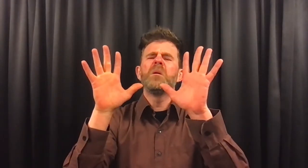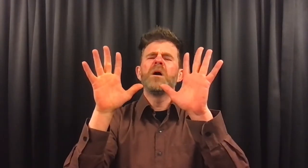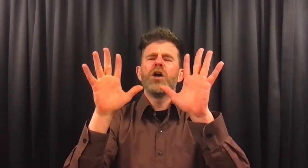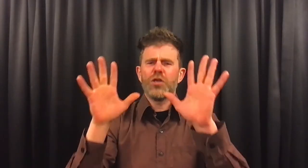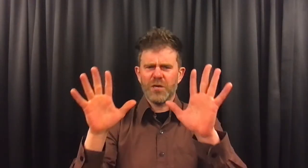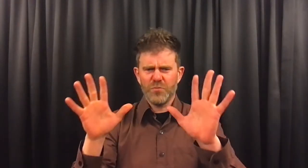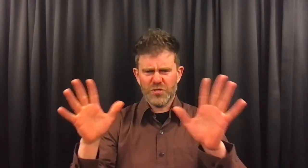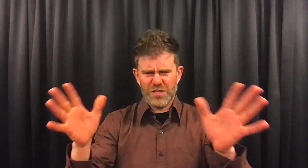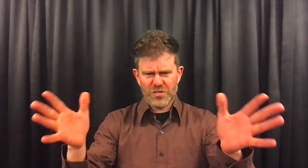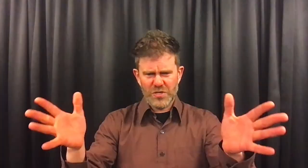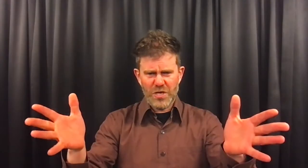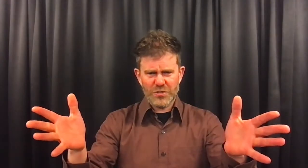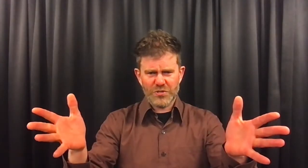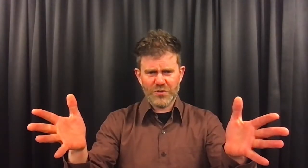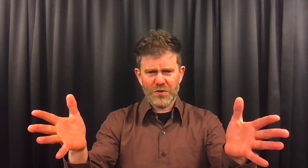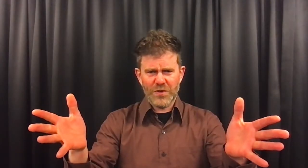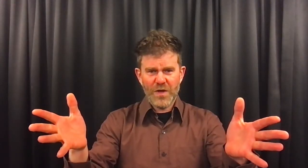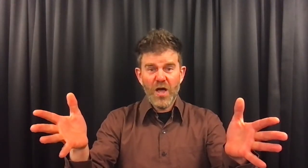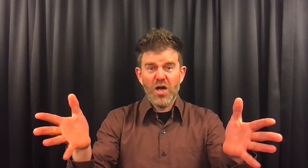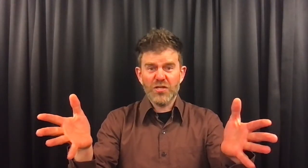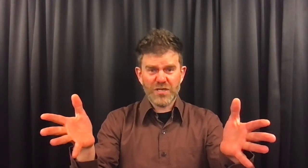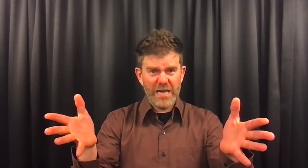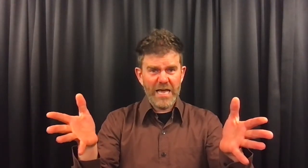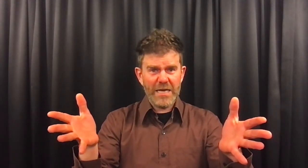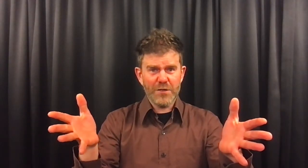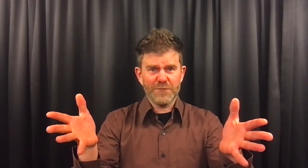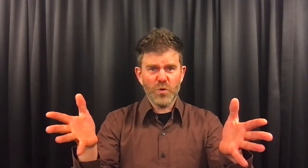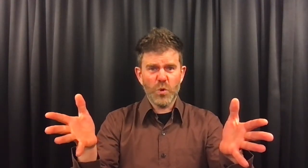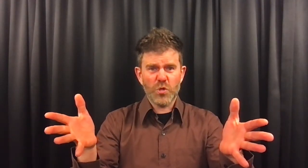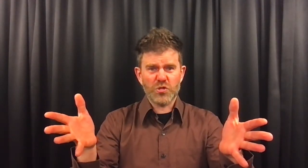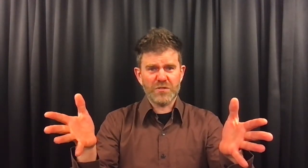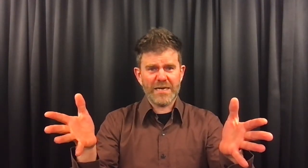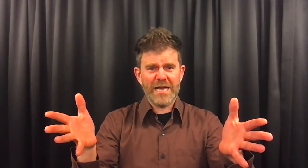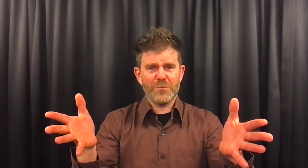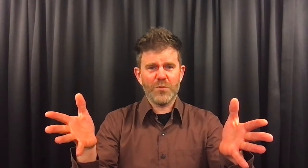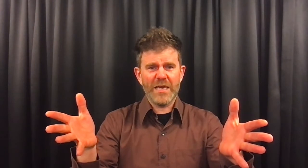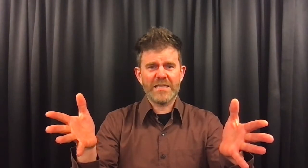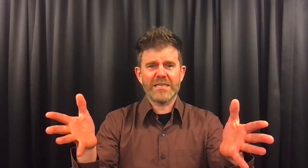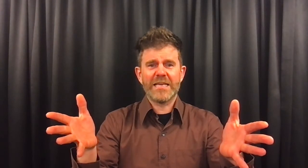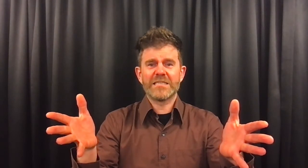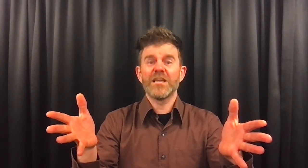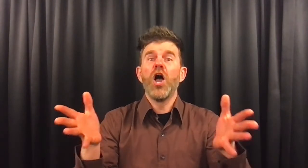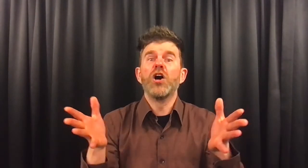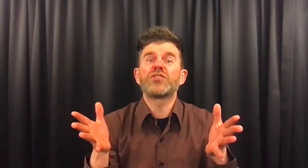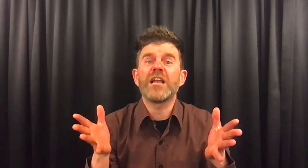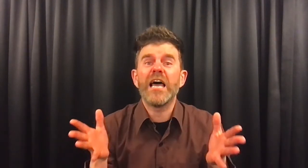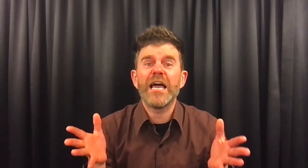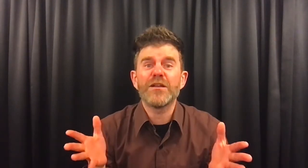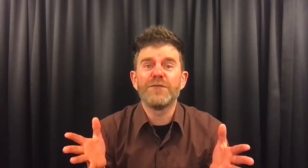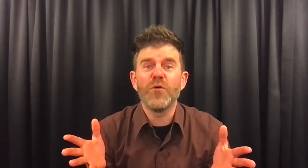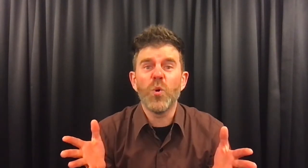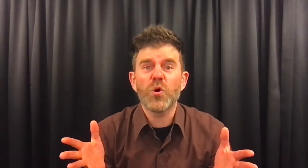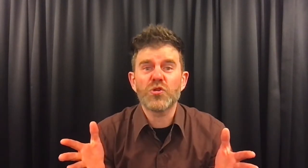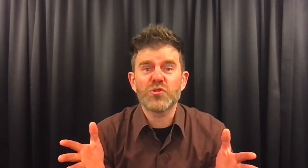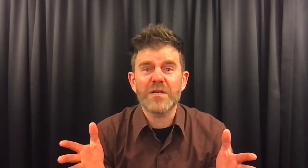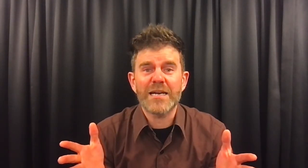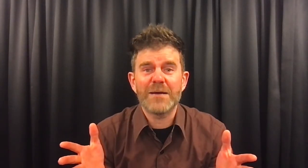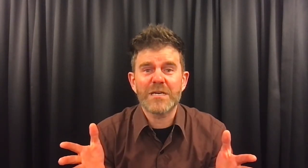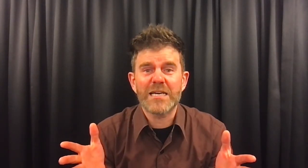Je moet niet luisteren. Het kleine vogeltje zonder naam weet niks. Het kleine vogeltje zonder naam kan